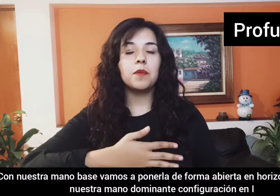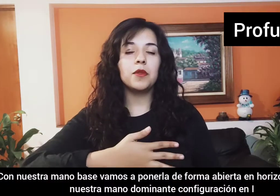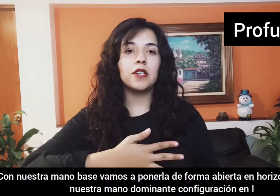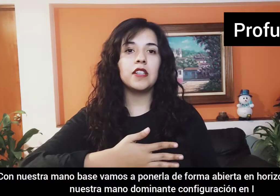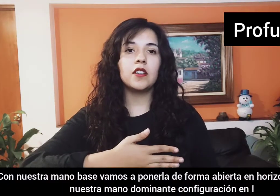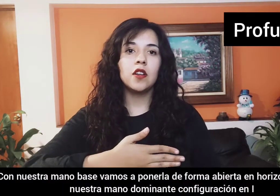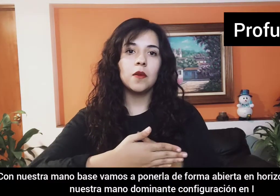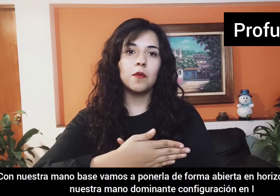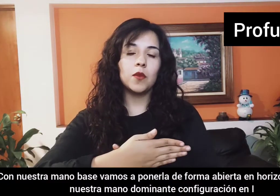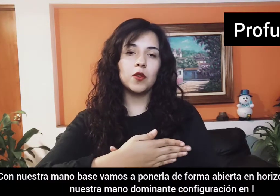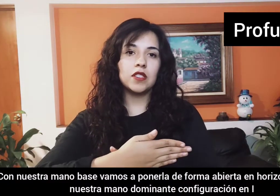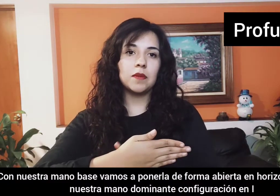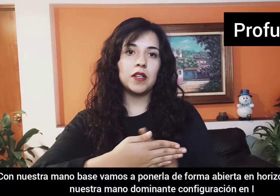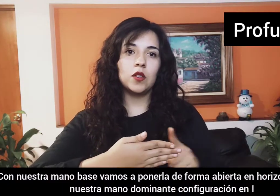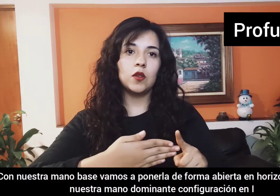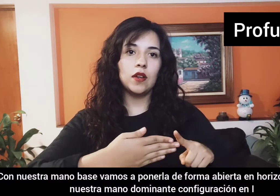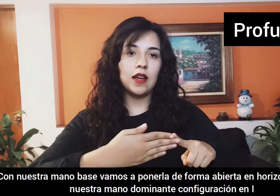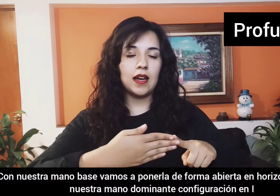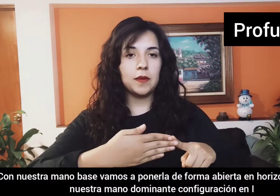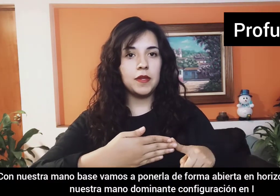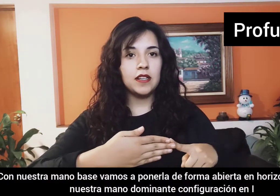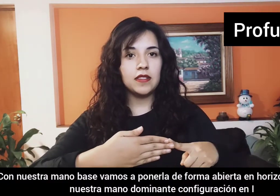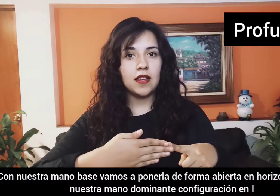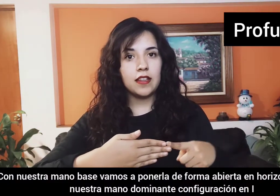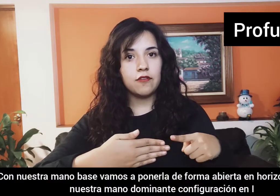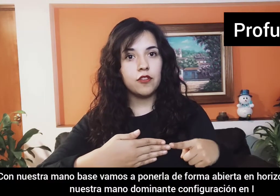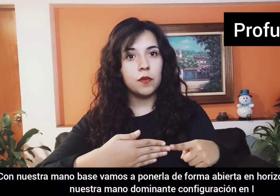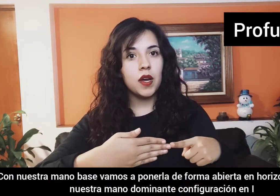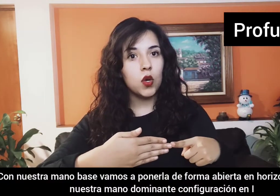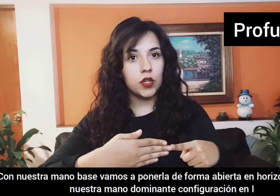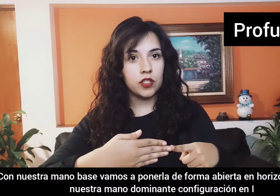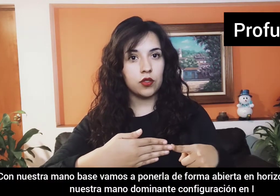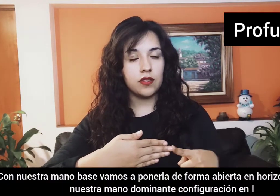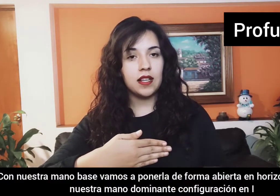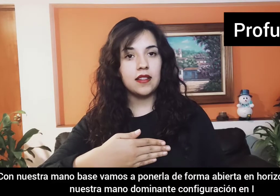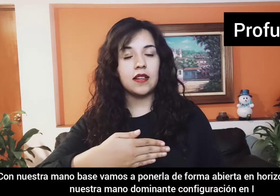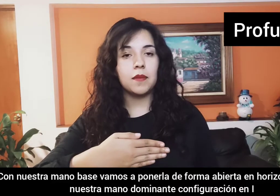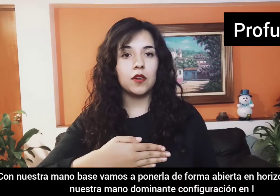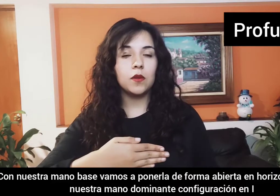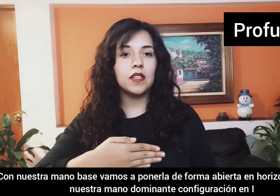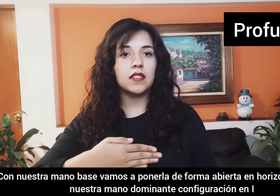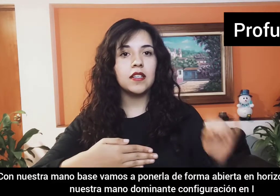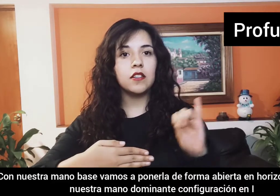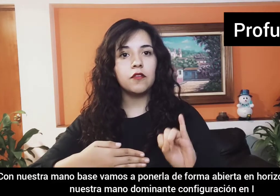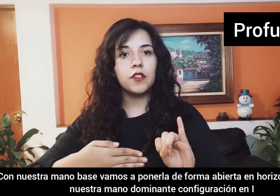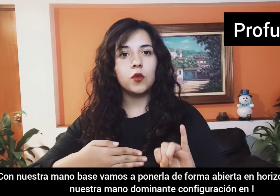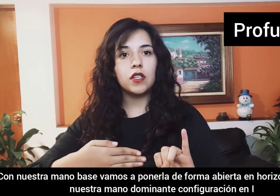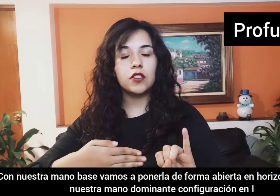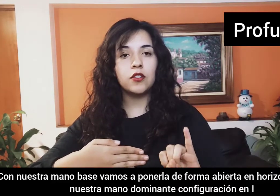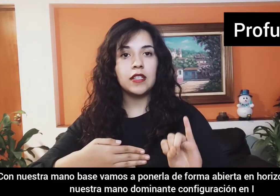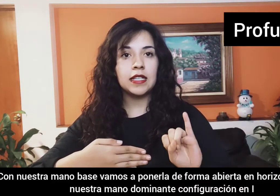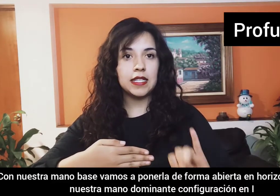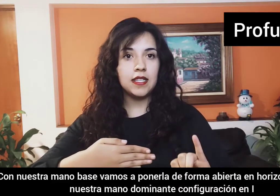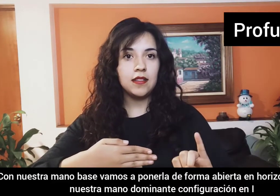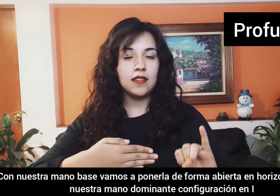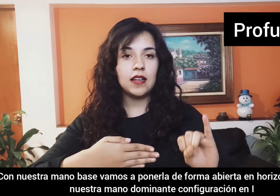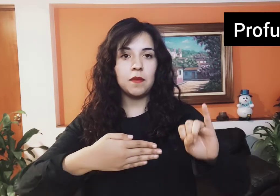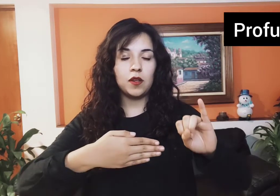poner nuestra mano abierta en forma horizontal de la mano base y configuración en I de la mano